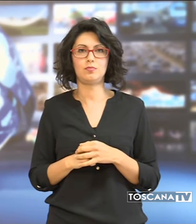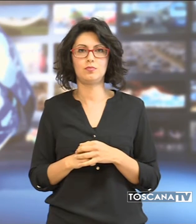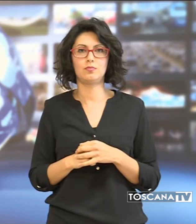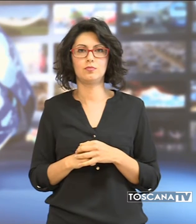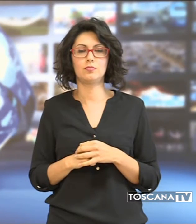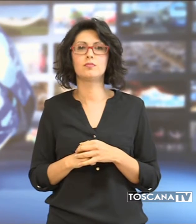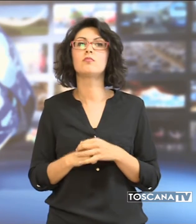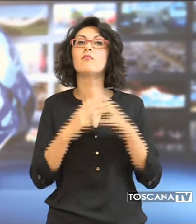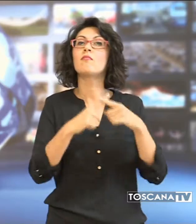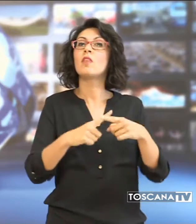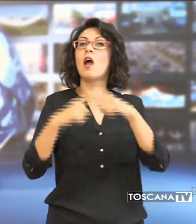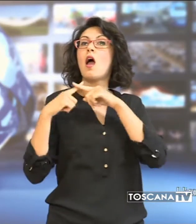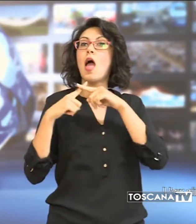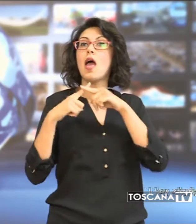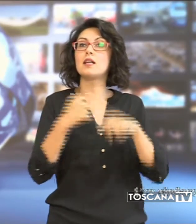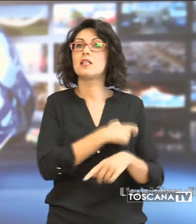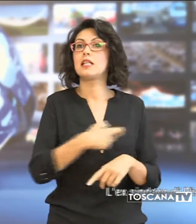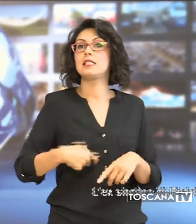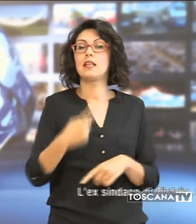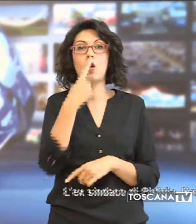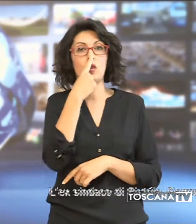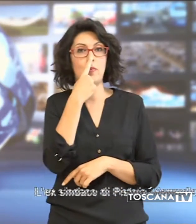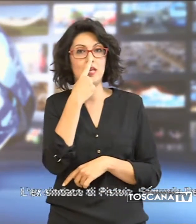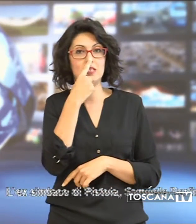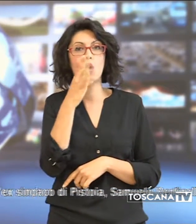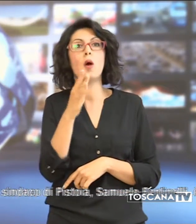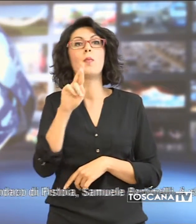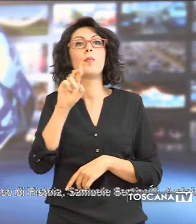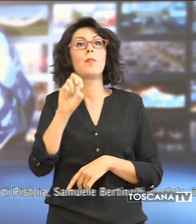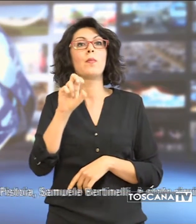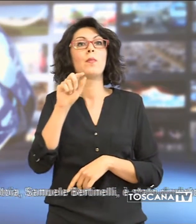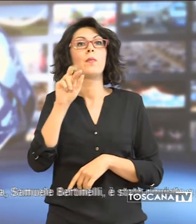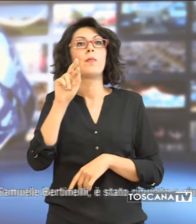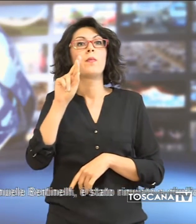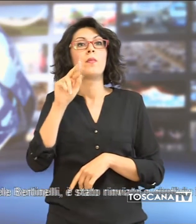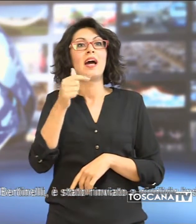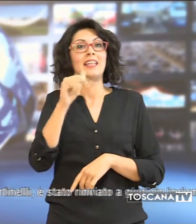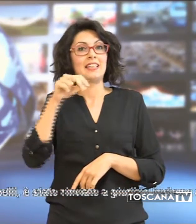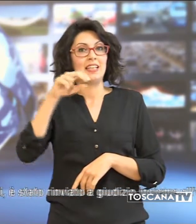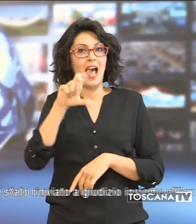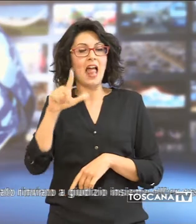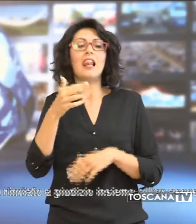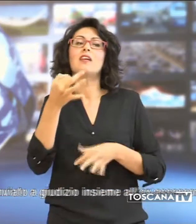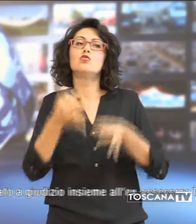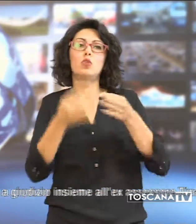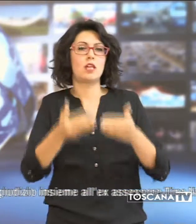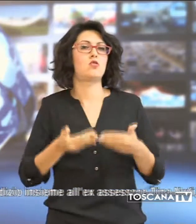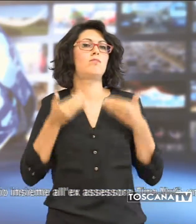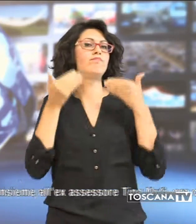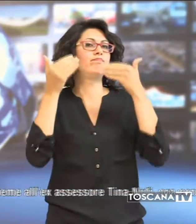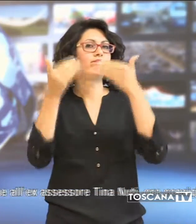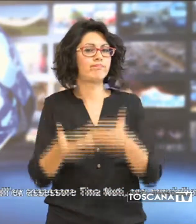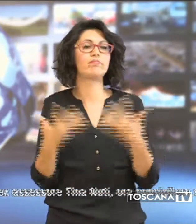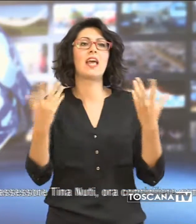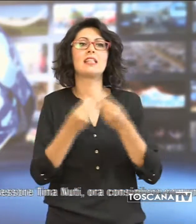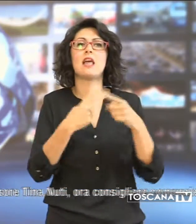L'ex sindaco di Pistoia, Bertinelli, è stato rinviato a giudizio insieme